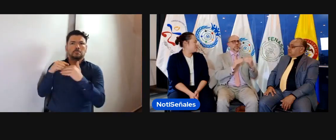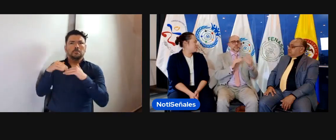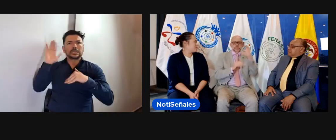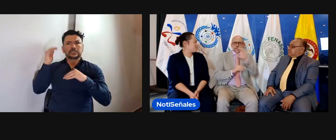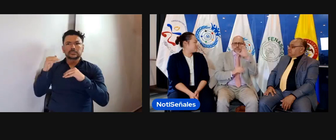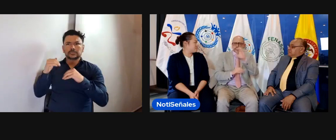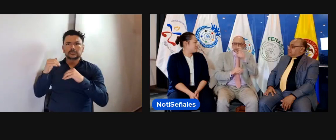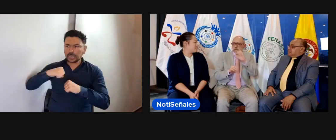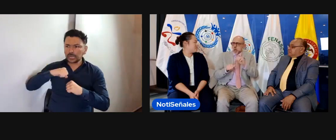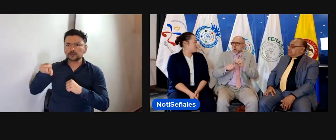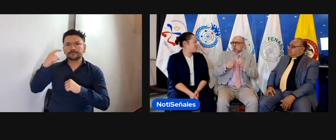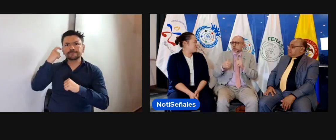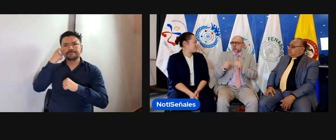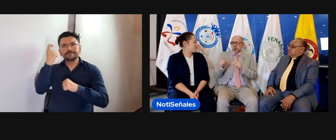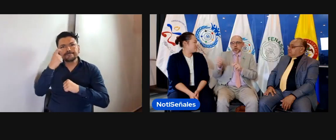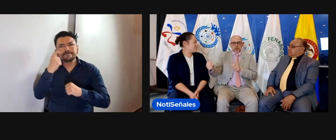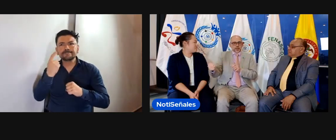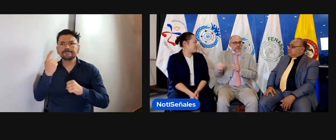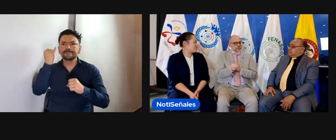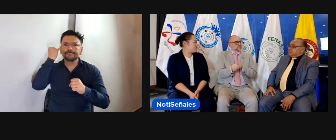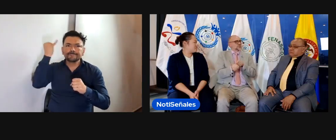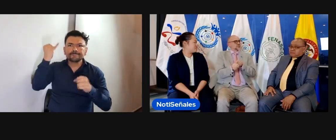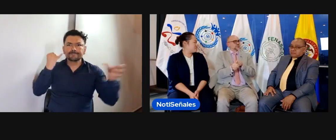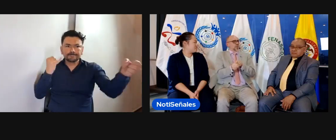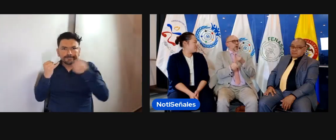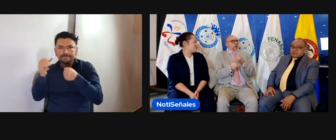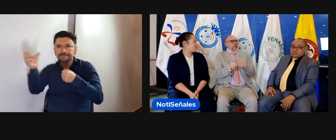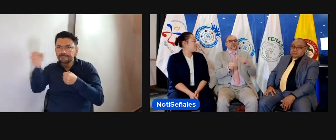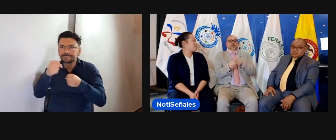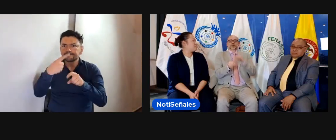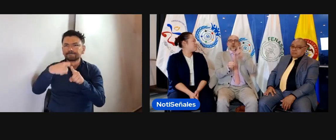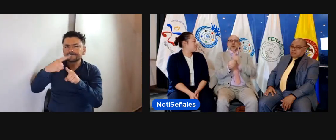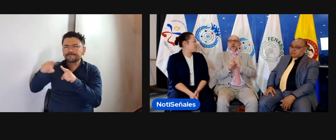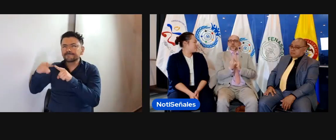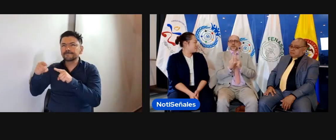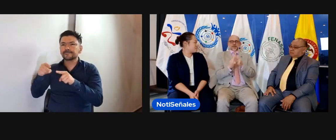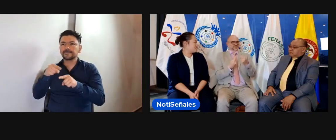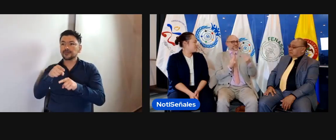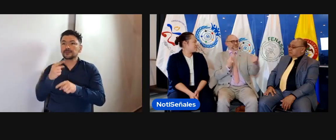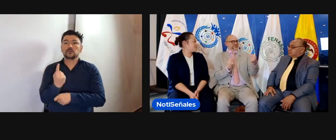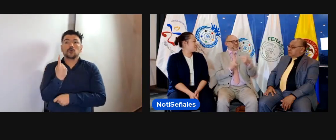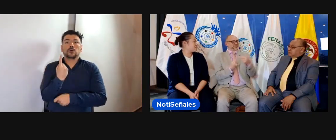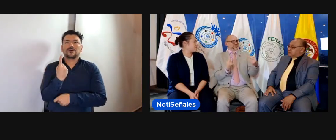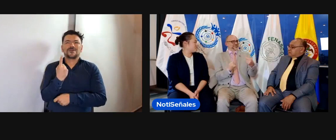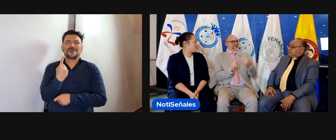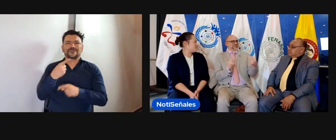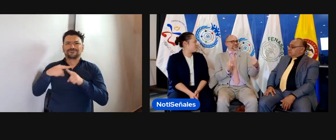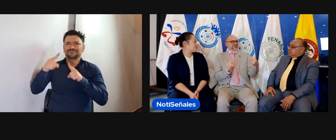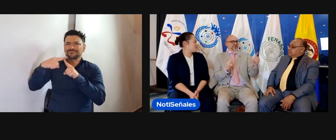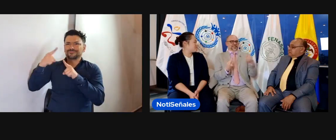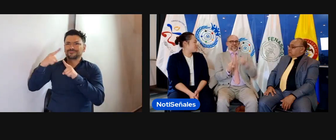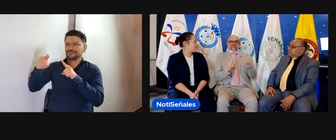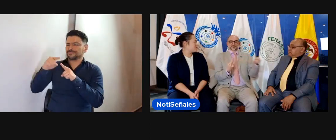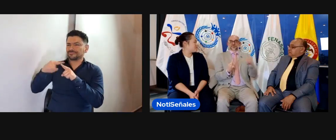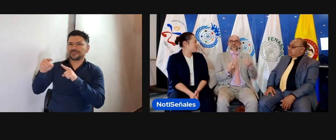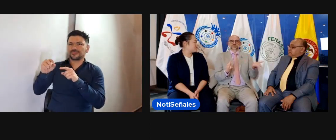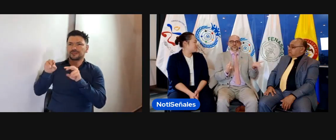Esas necesidades de buscar las mismas oportunidades, ¿no? Y, pues, claramente, uno